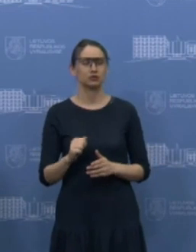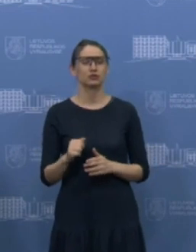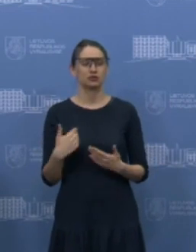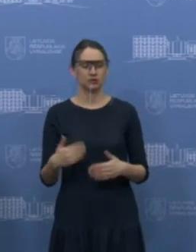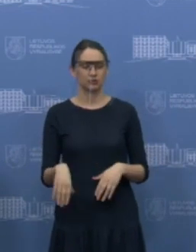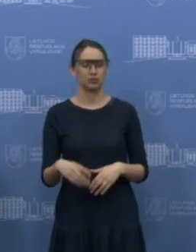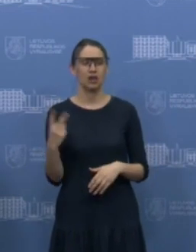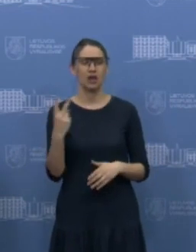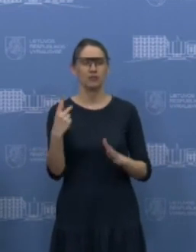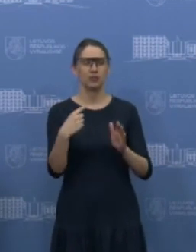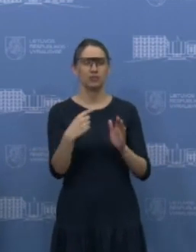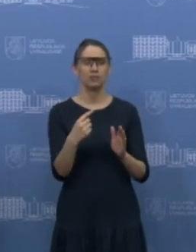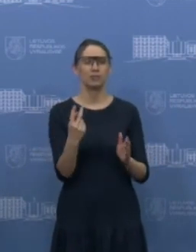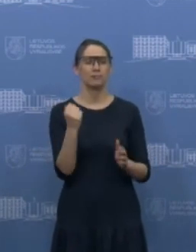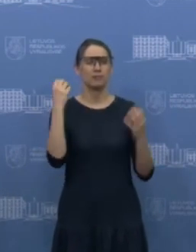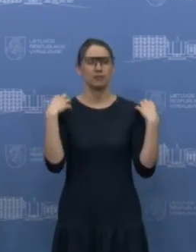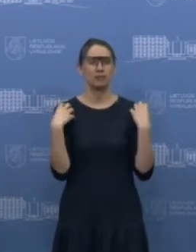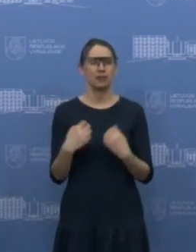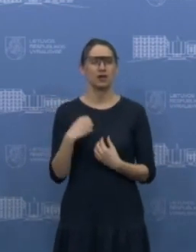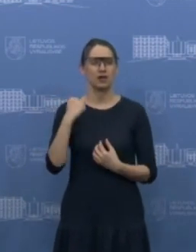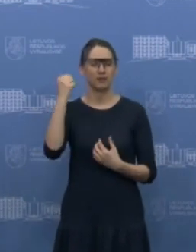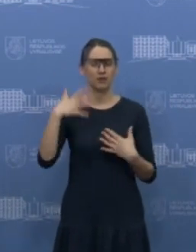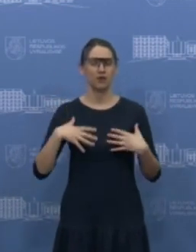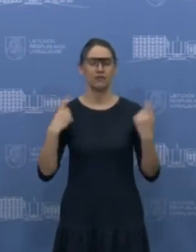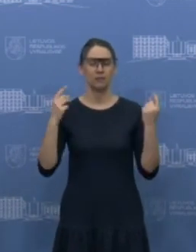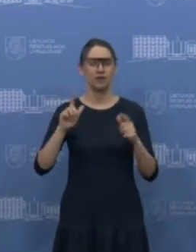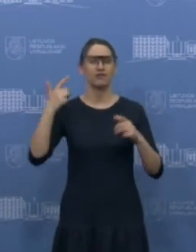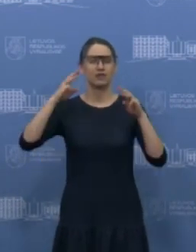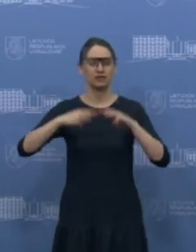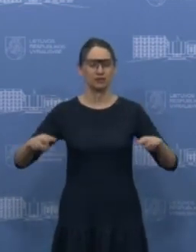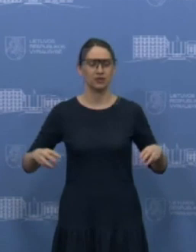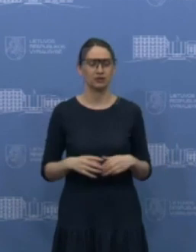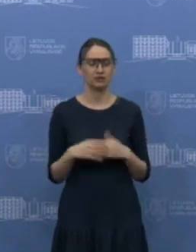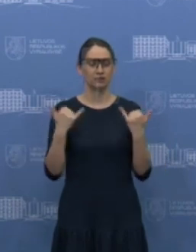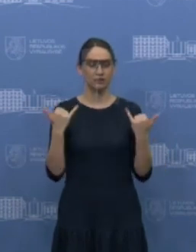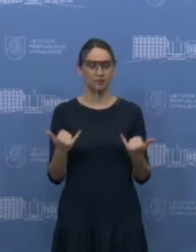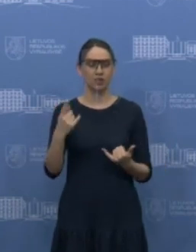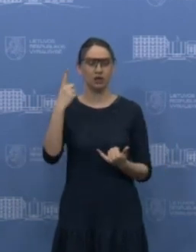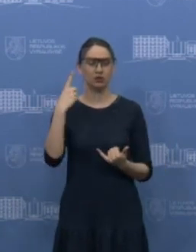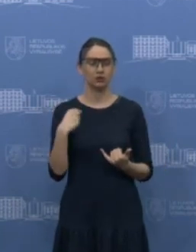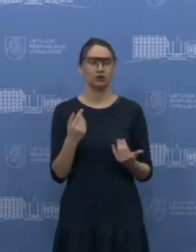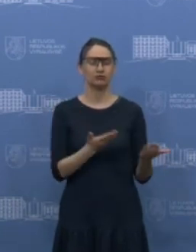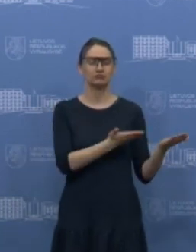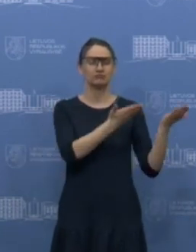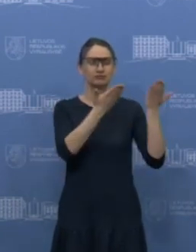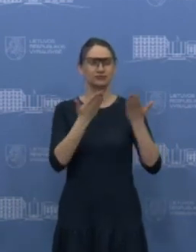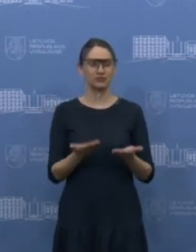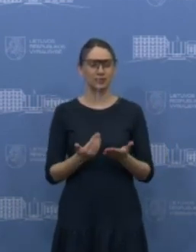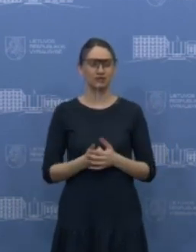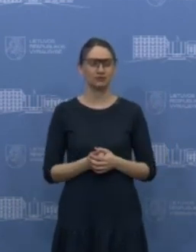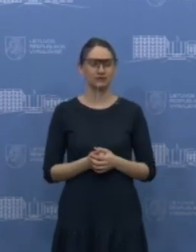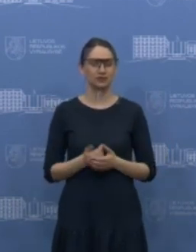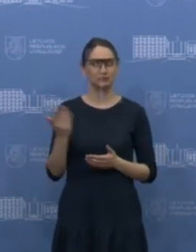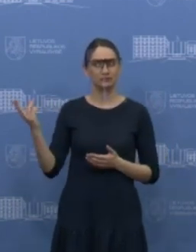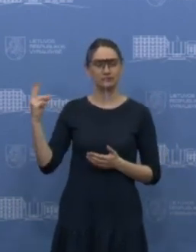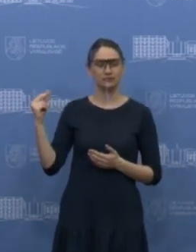ir Rimantui, abiem meram. Dėkuoju dar kartą, sveikatos apsaugos viceministrai. Dėkuoju. Ir dabar norėčiau tada pakviesti prie mikrofono